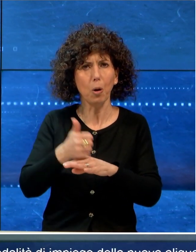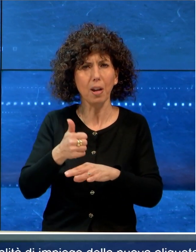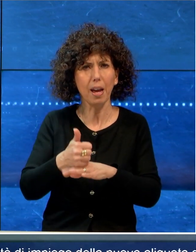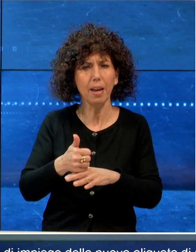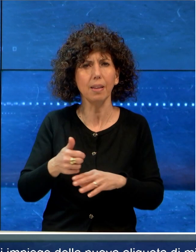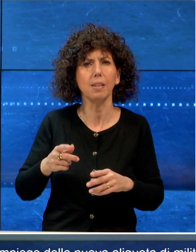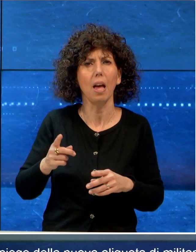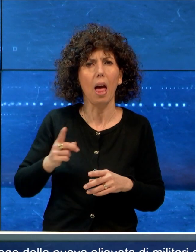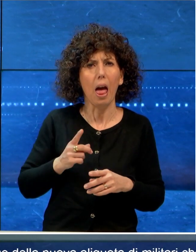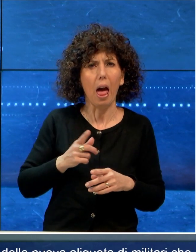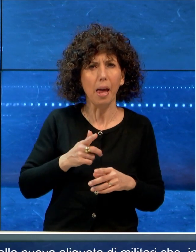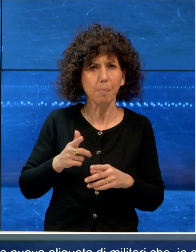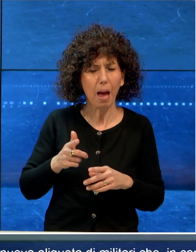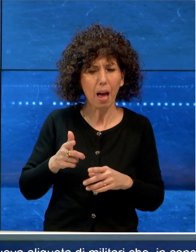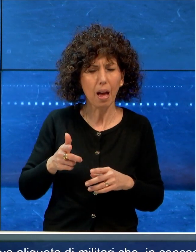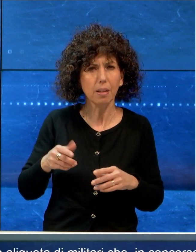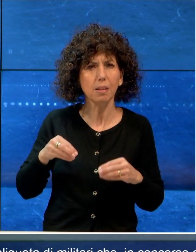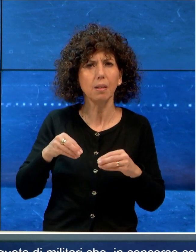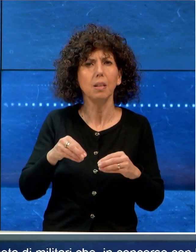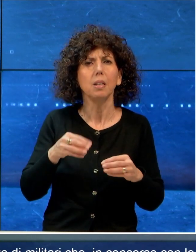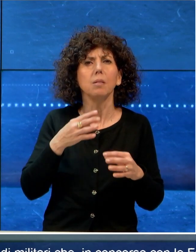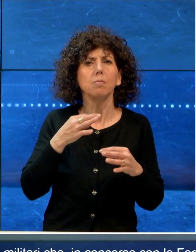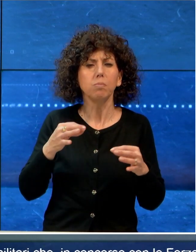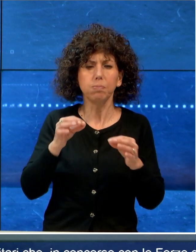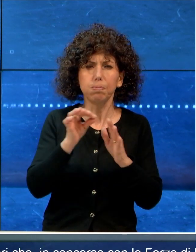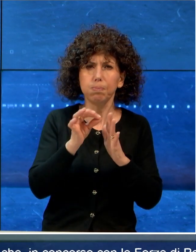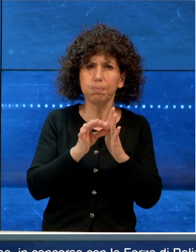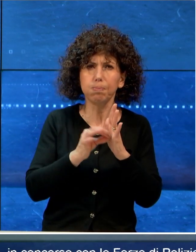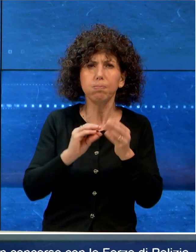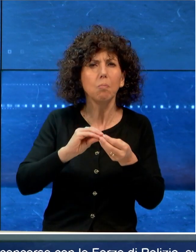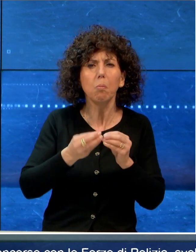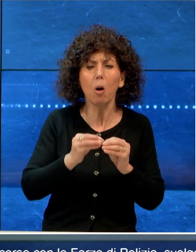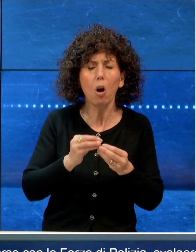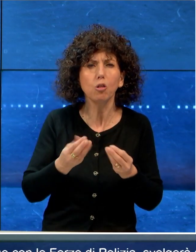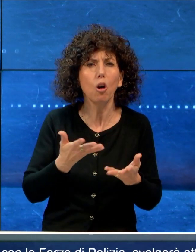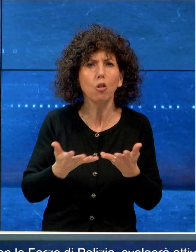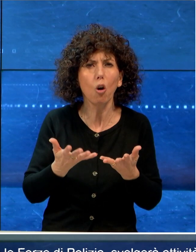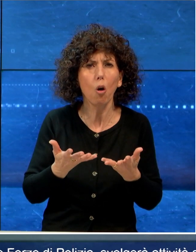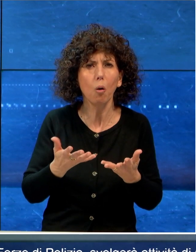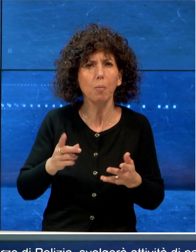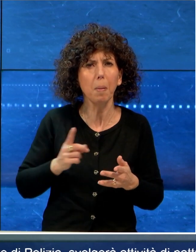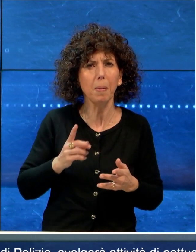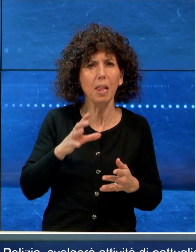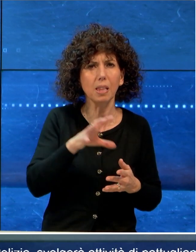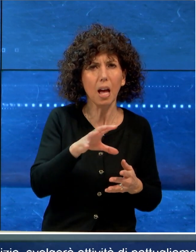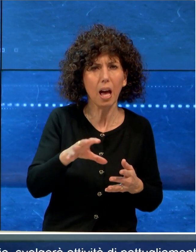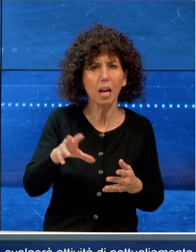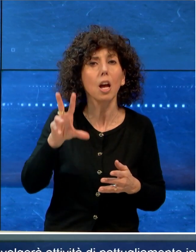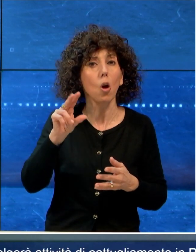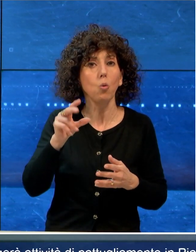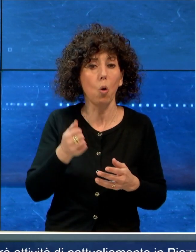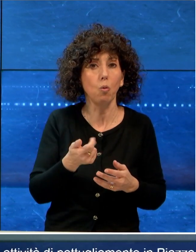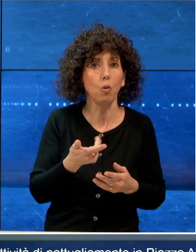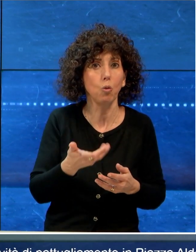Forze Armate, sono state definite le modalità di impiego del nuovo